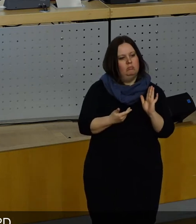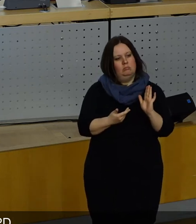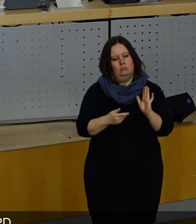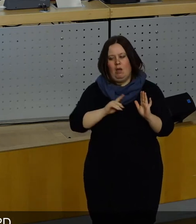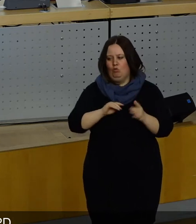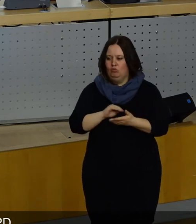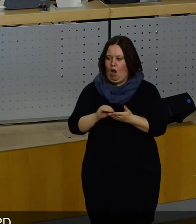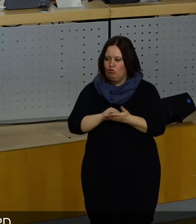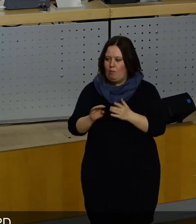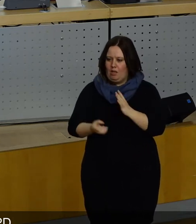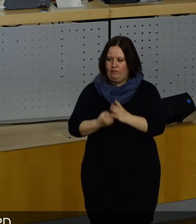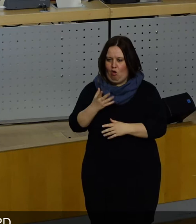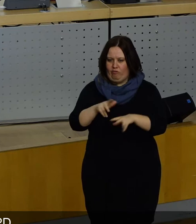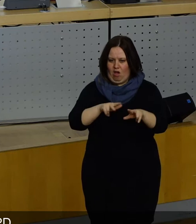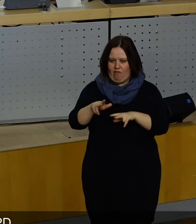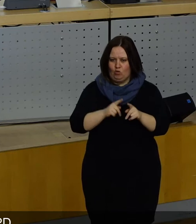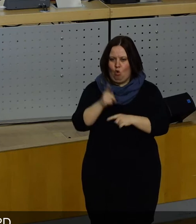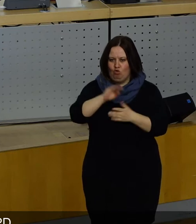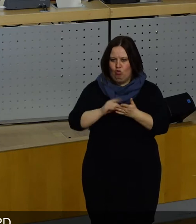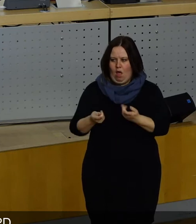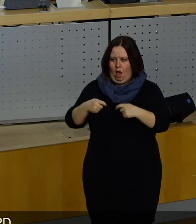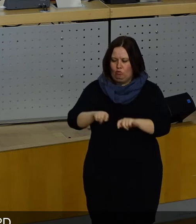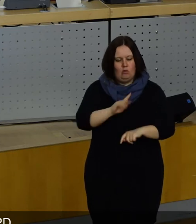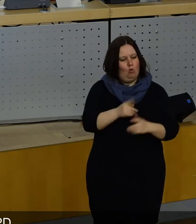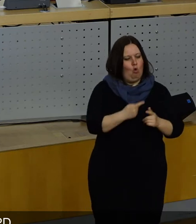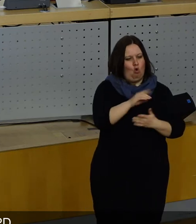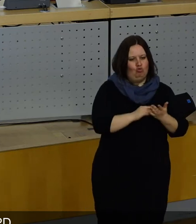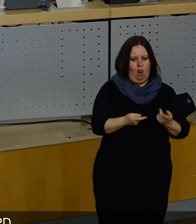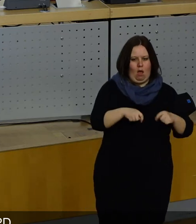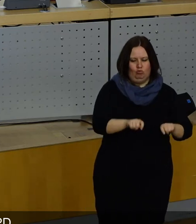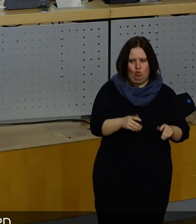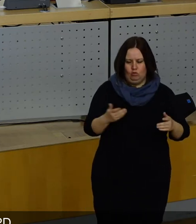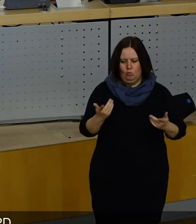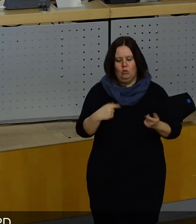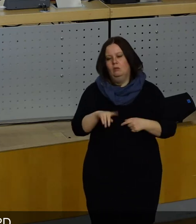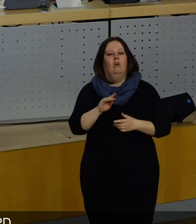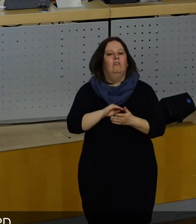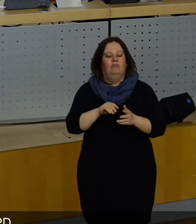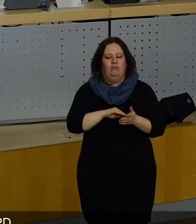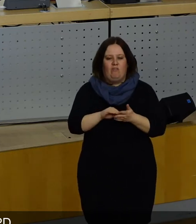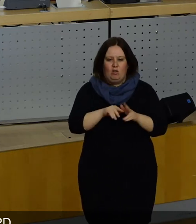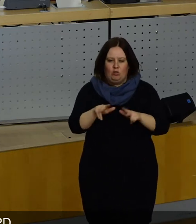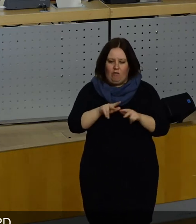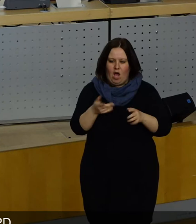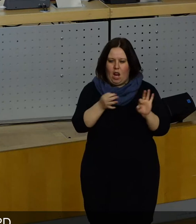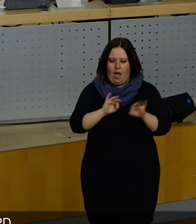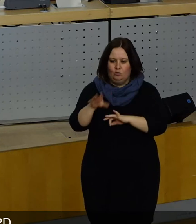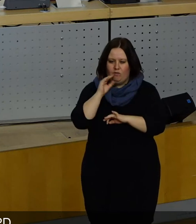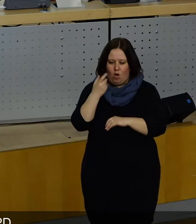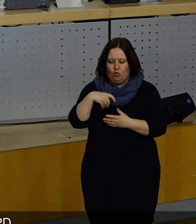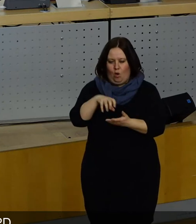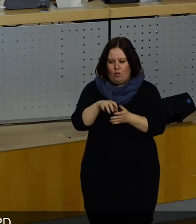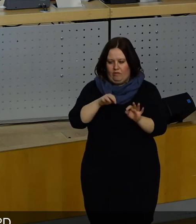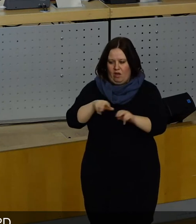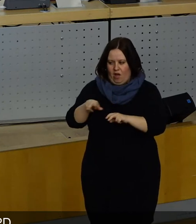steht in dem Ausschreibungsentwurf der Verwaltung Hochschulabschluss, in Ihrem Entwurf steht Hochschulabschluss. Im Verwaltungsentwurf steht Leitungserfahrung in kommunaler